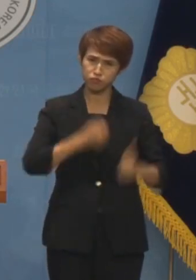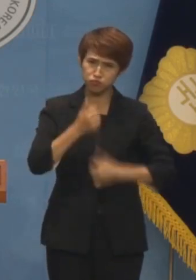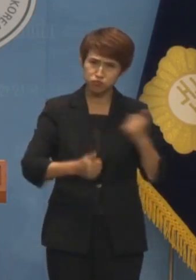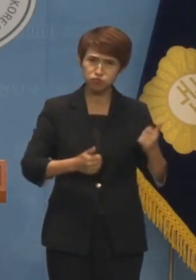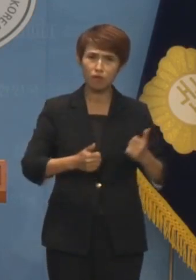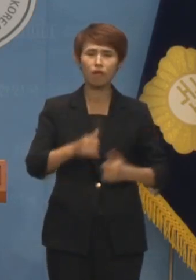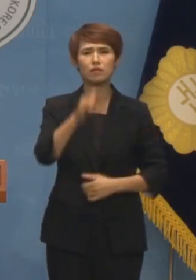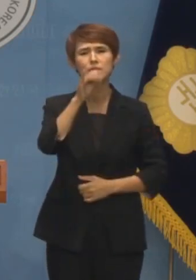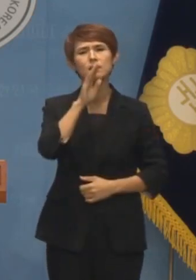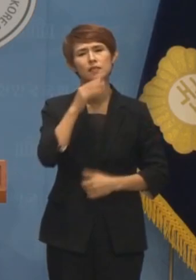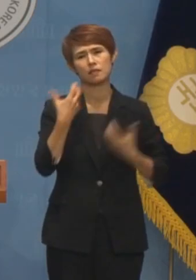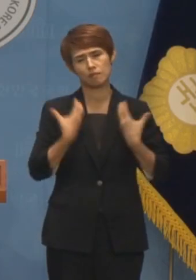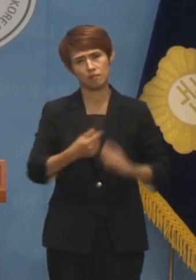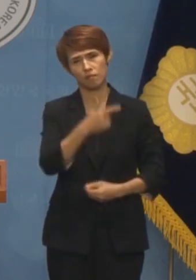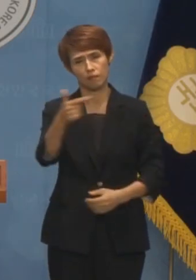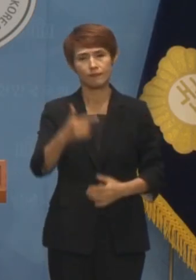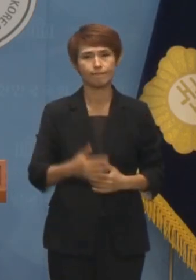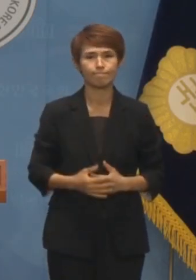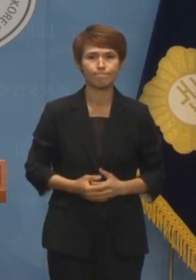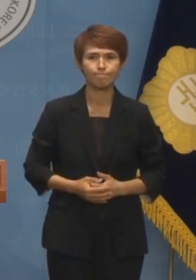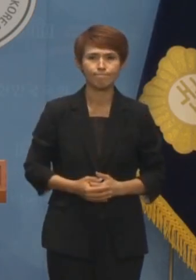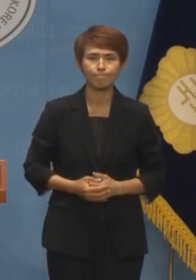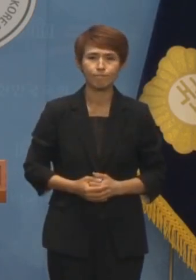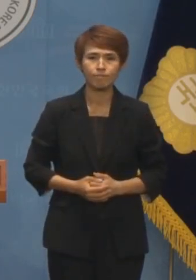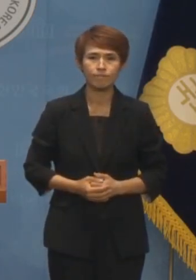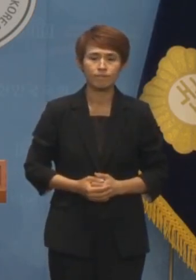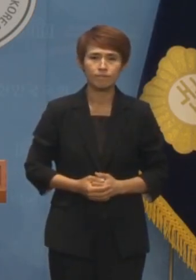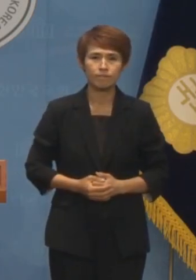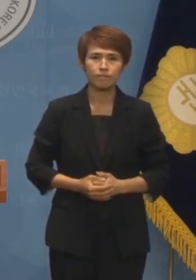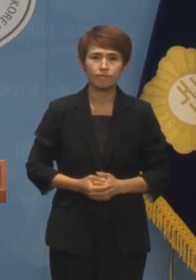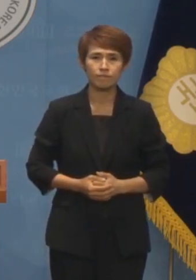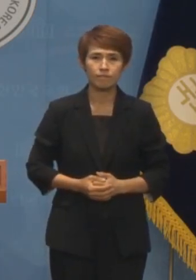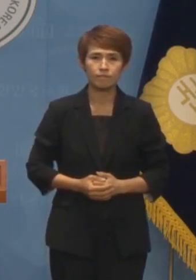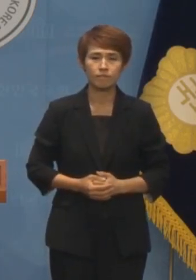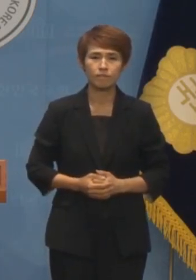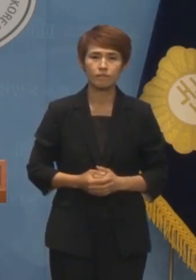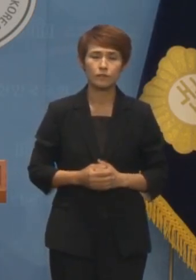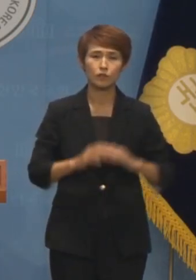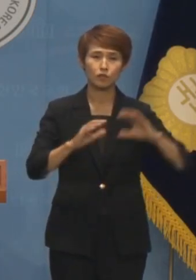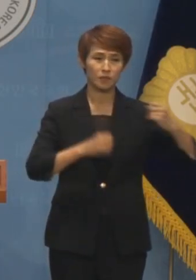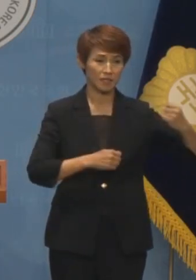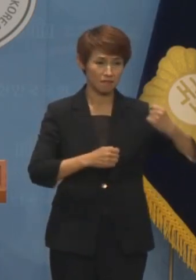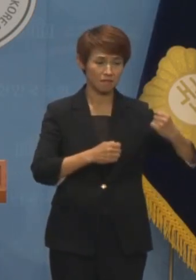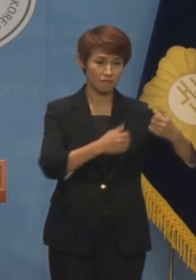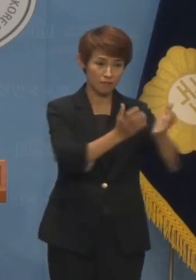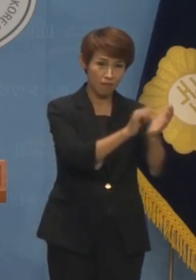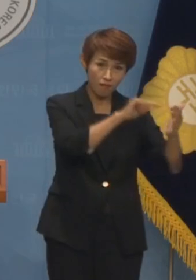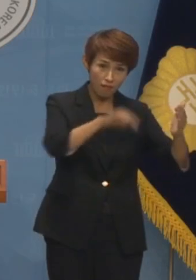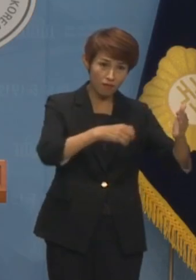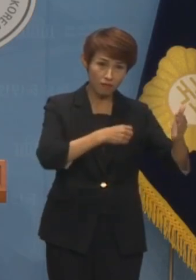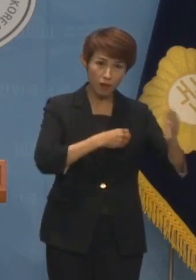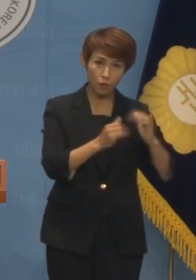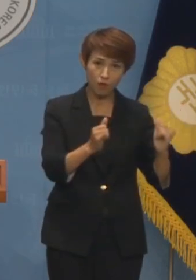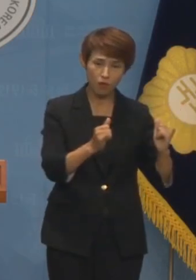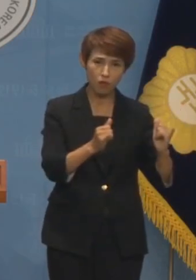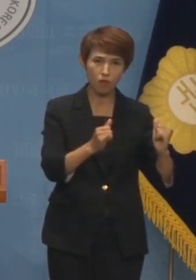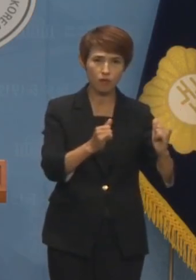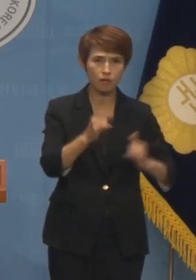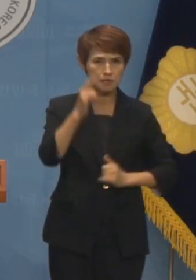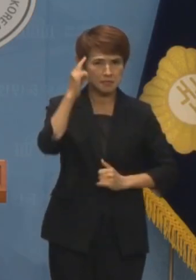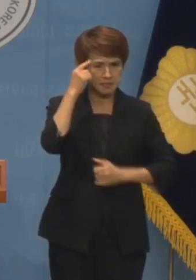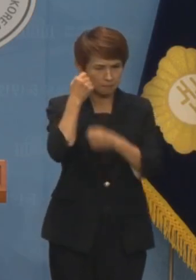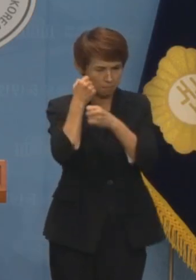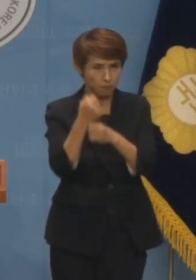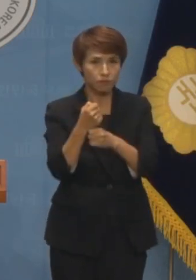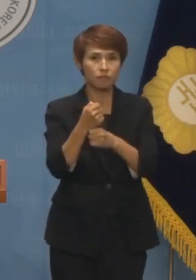실망스럽습니다. 다른 당도 아니고 자당의 당원들조차 편협된 인식으로